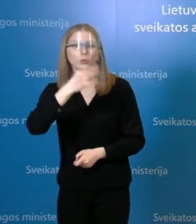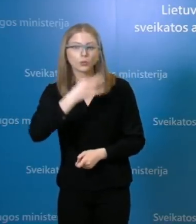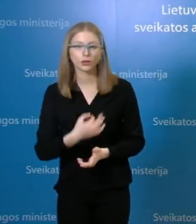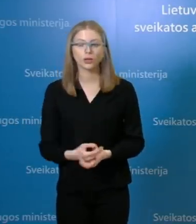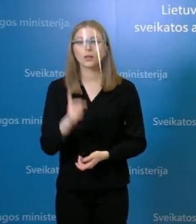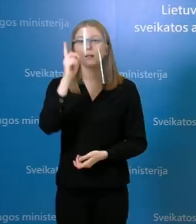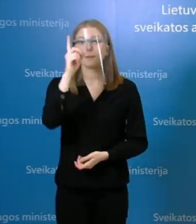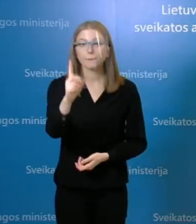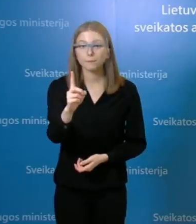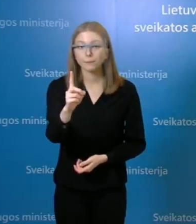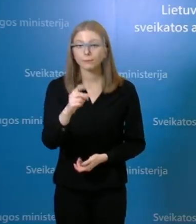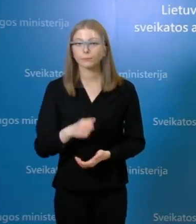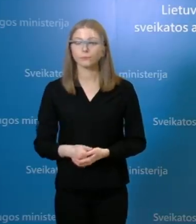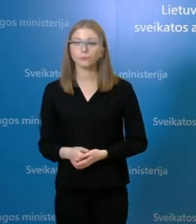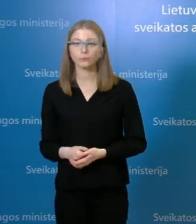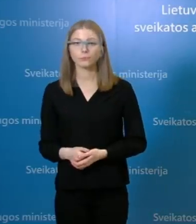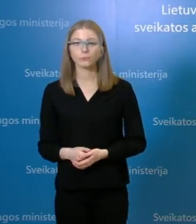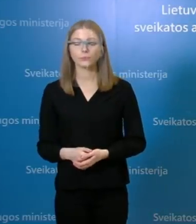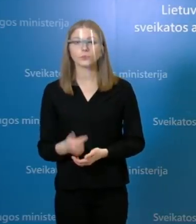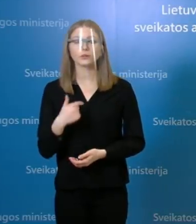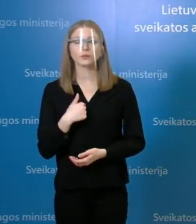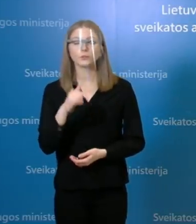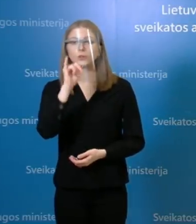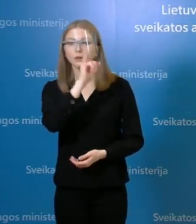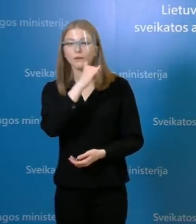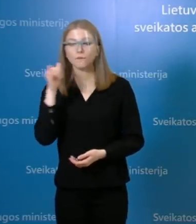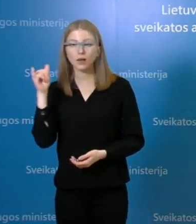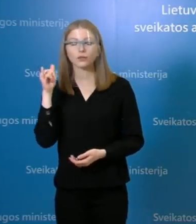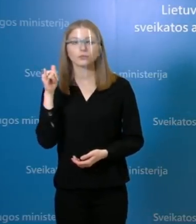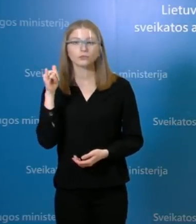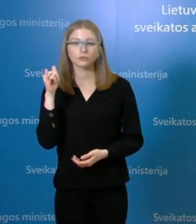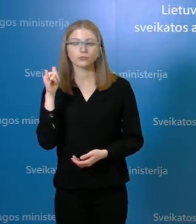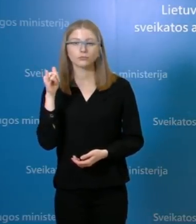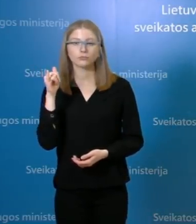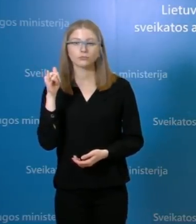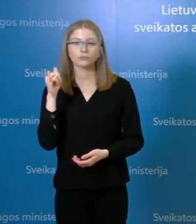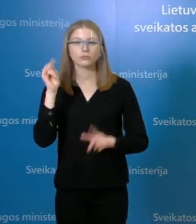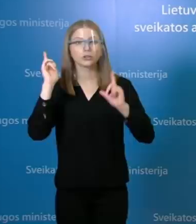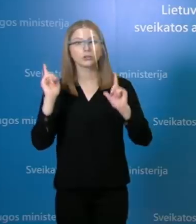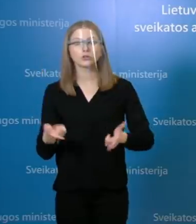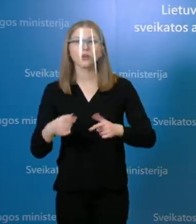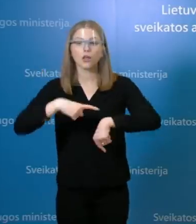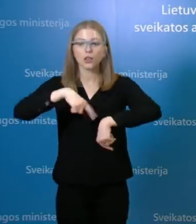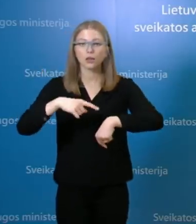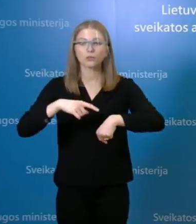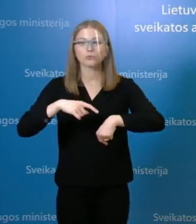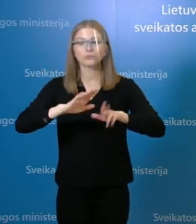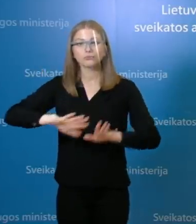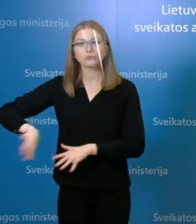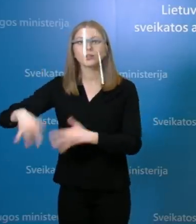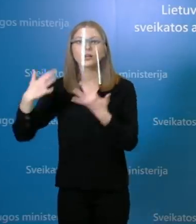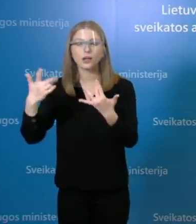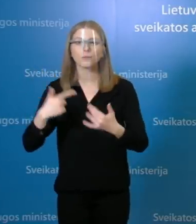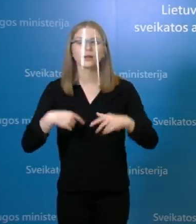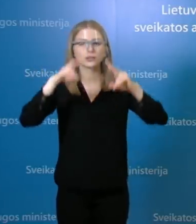atkreipti dėmesį, kad vis dėl to visą laiką yra vertinama pagal maksimalius inkubacinius periodus. Visas situacijos vertinimas